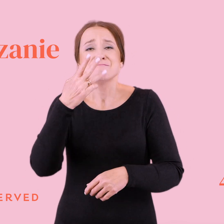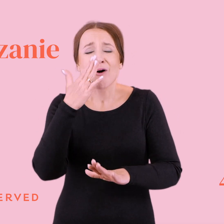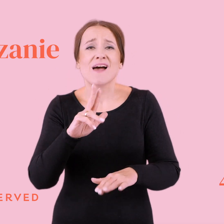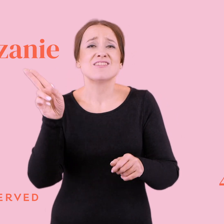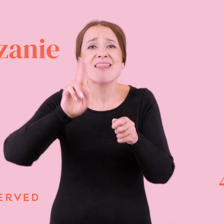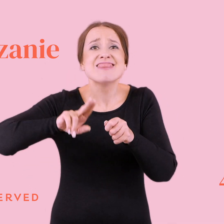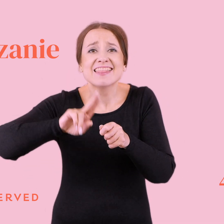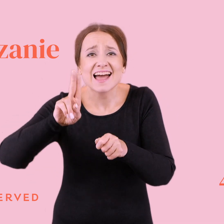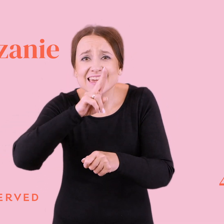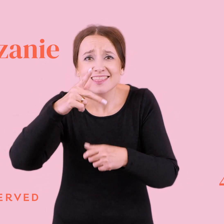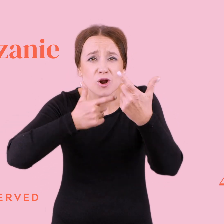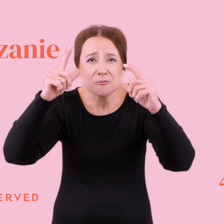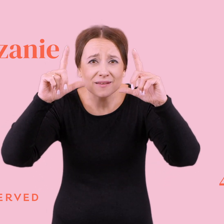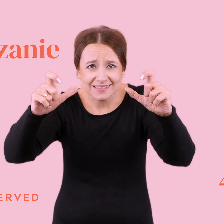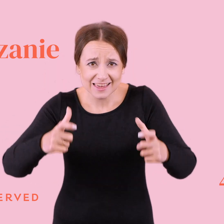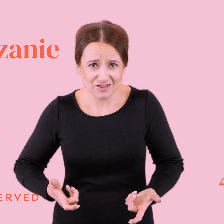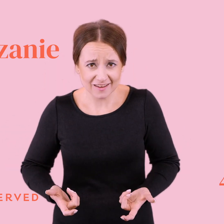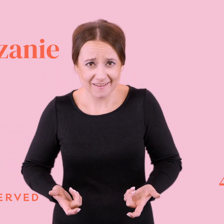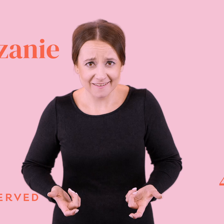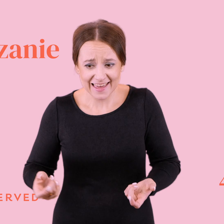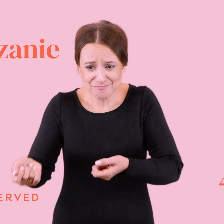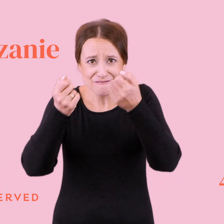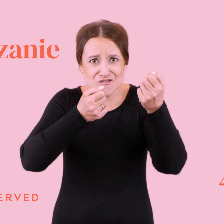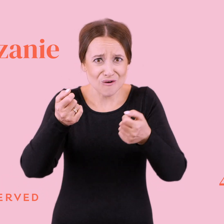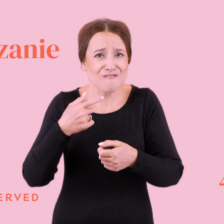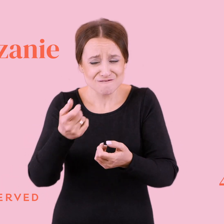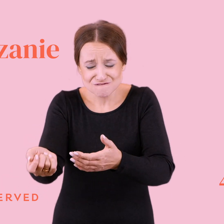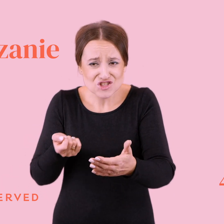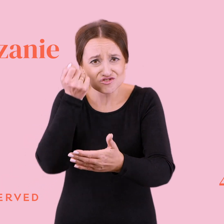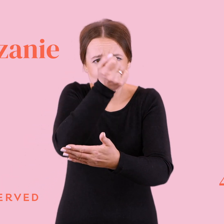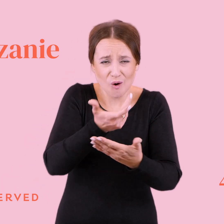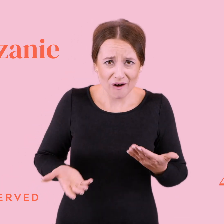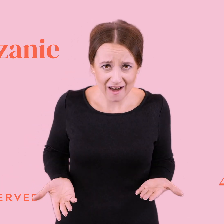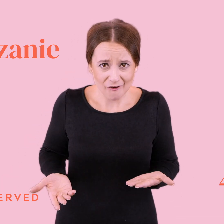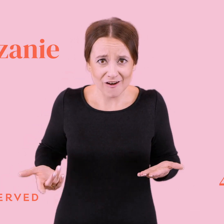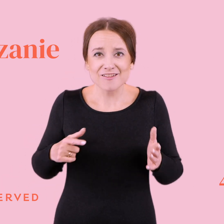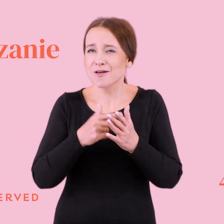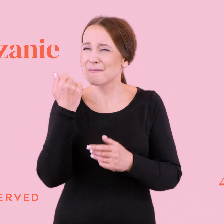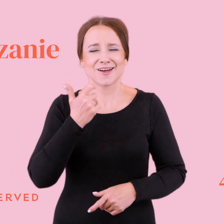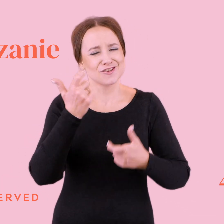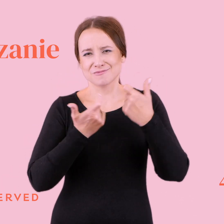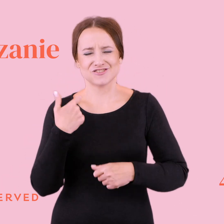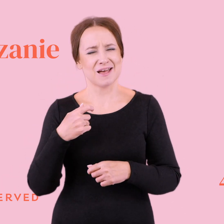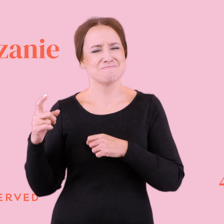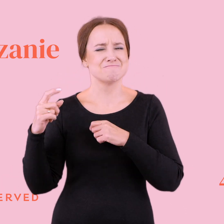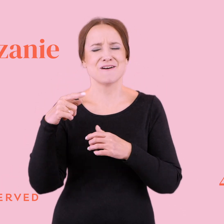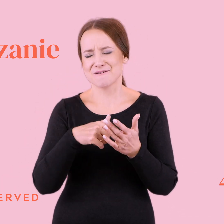wypróżnień. W sensie, no to był bardzo śmieszny opis na Messengerze tej sytuacji i